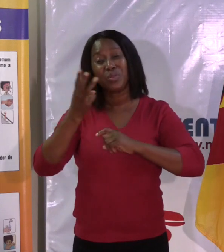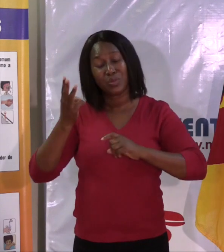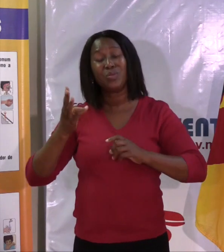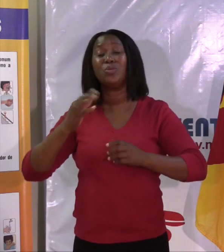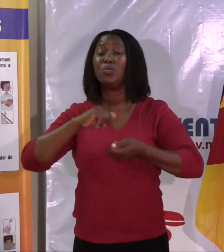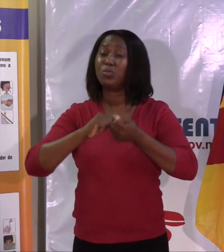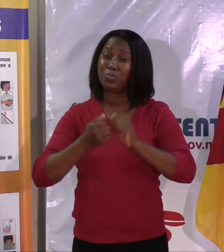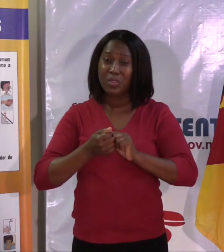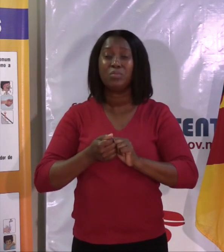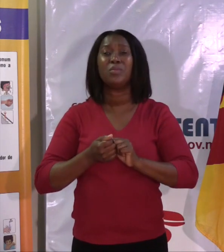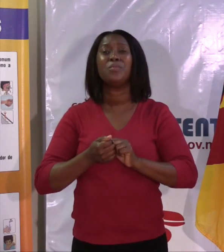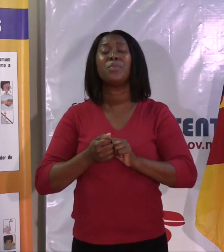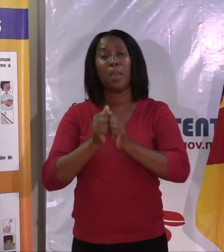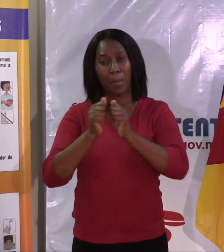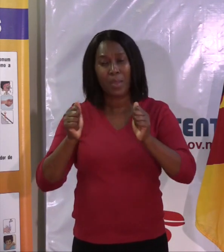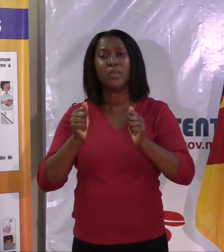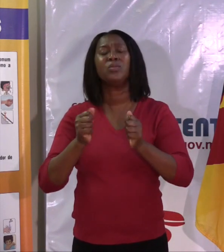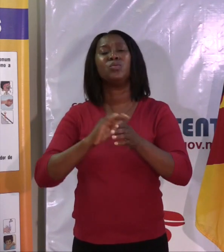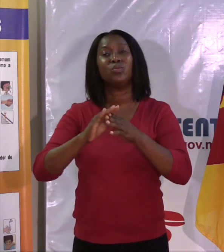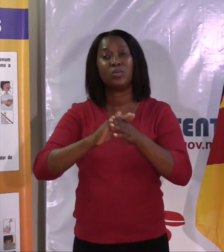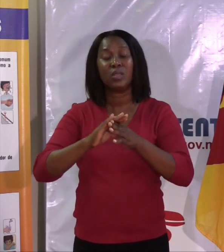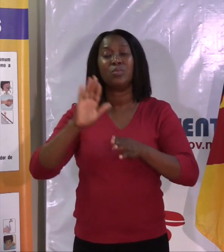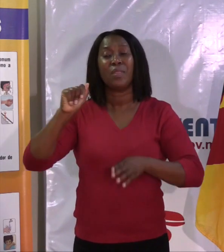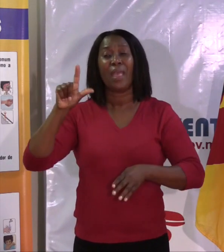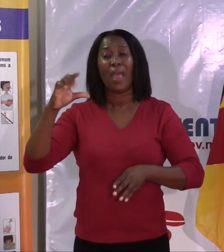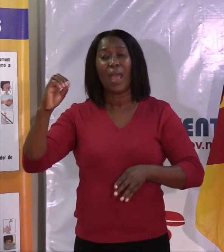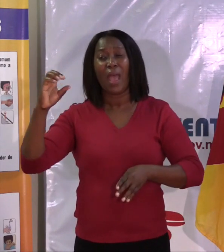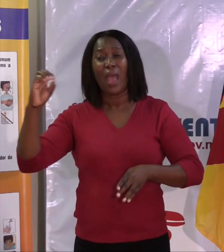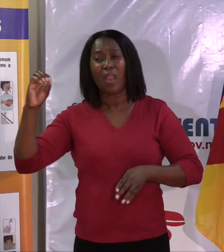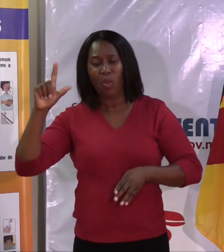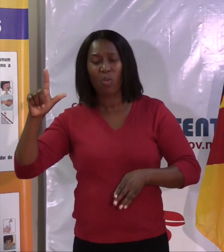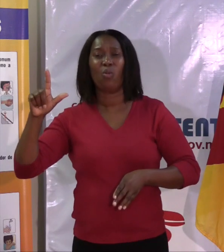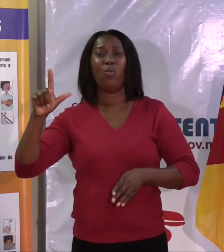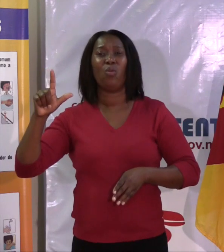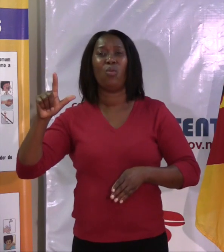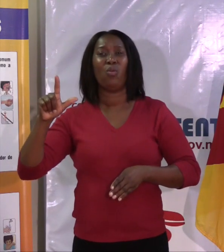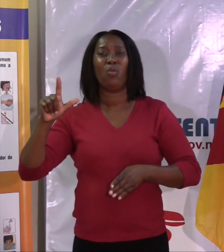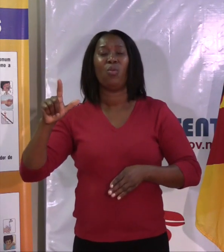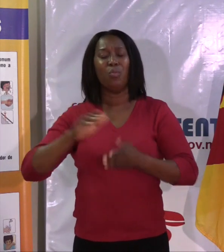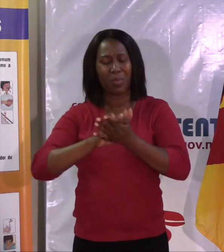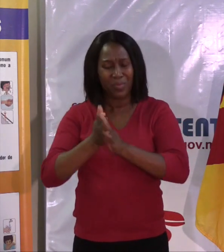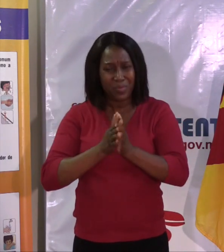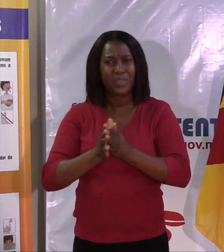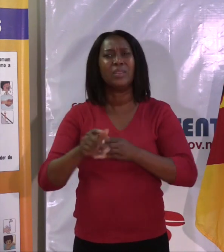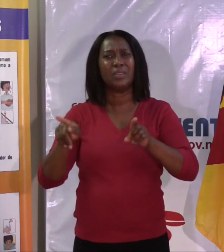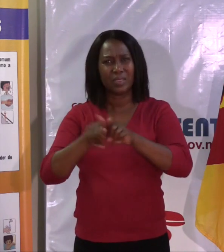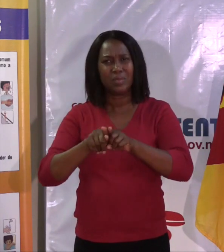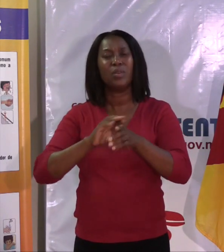nas unidades sanitárias e outros métodos de desinfecção, portanto, não é só o álcool, nós usamos também hipoclorito de sódio,